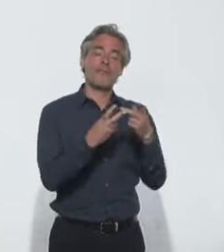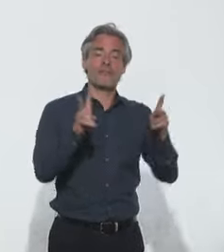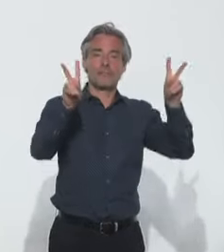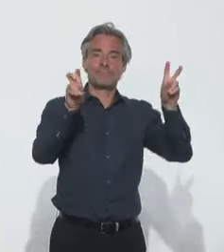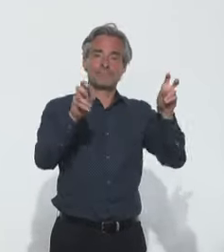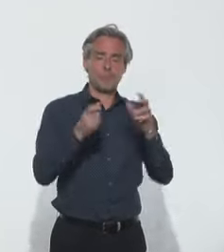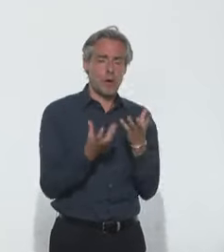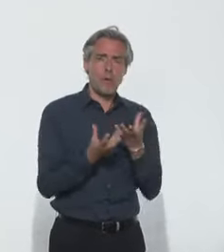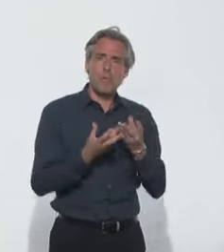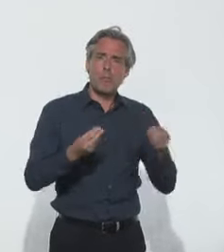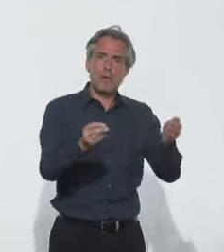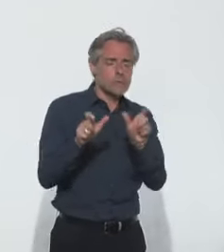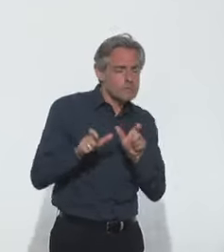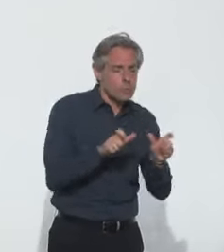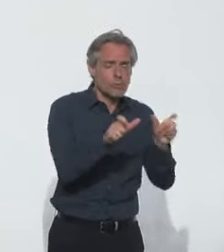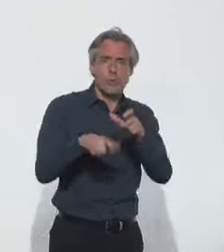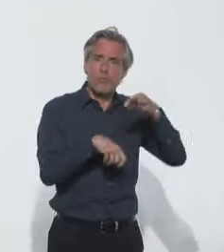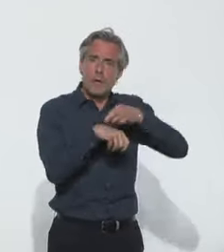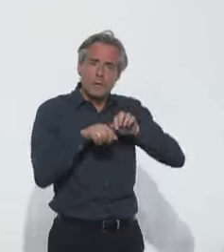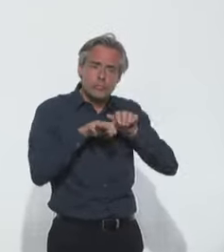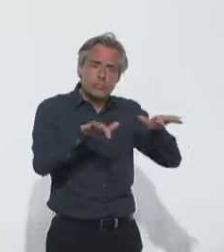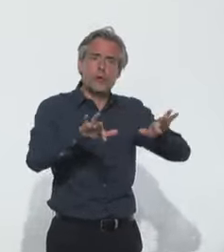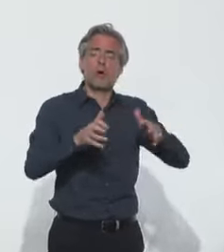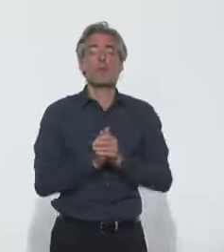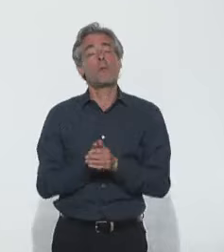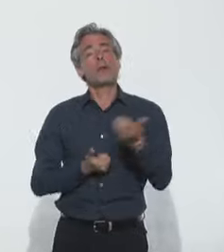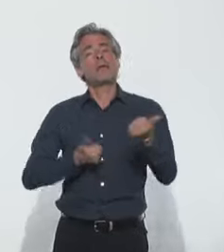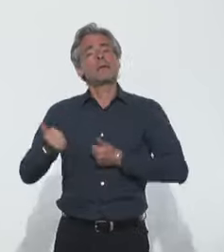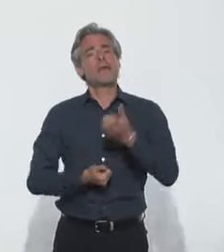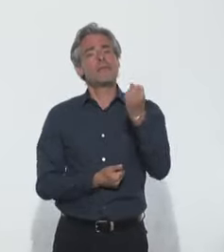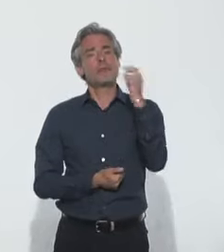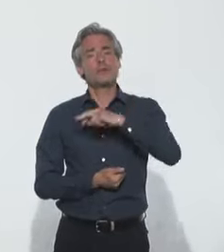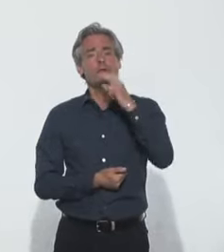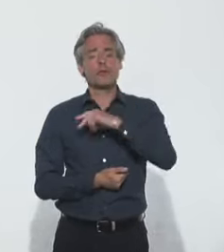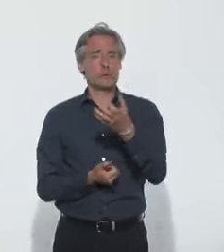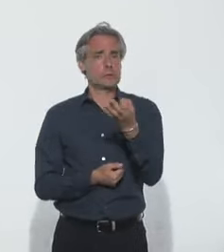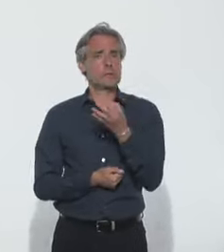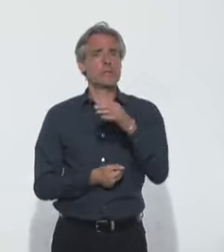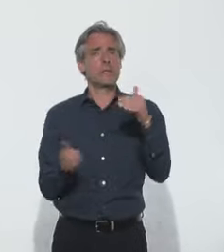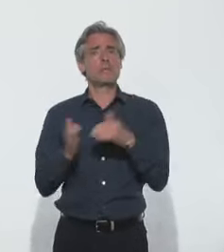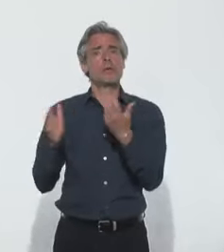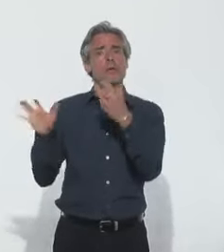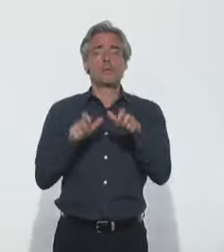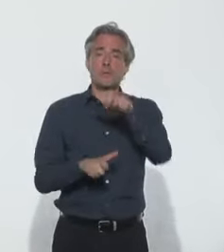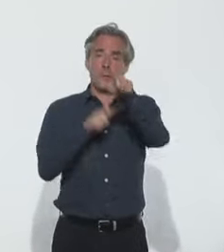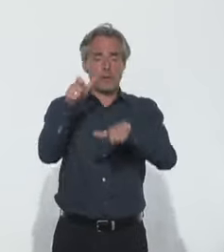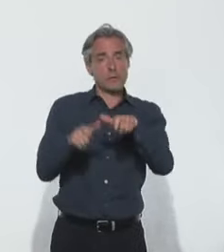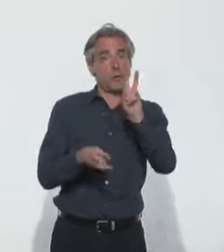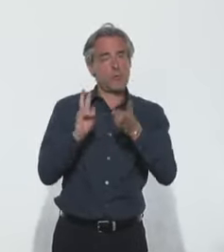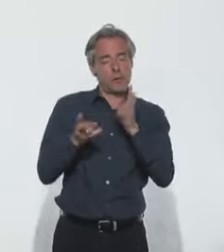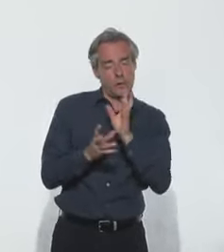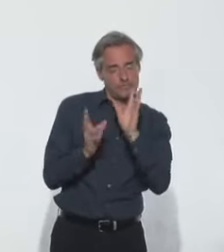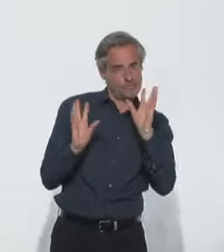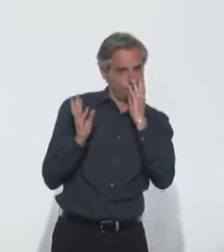ce qu'on appelle la surveillance syndromique de la population. Les services d'urgence renseignent ainsi 1800 passages pour suspicion d